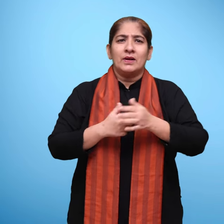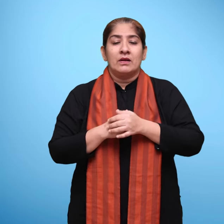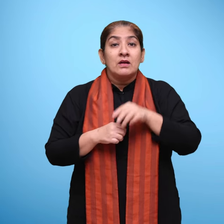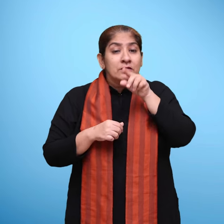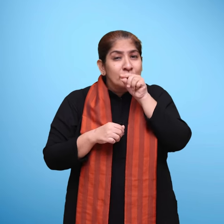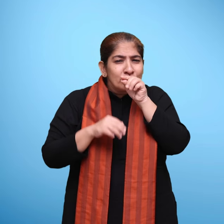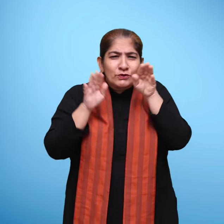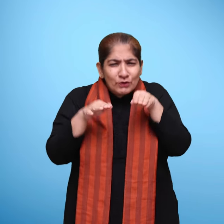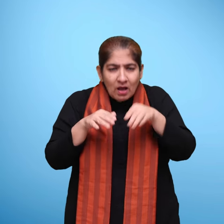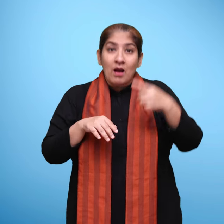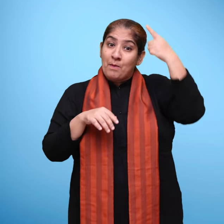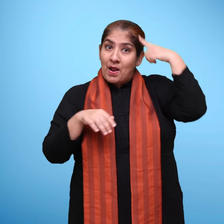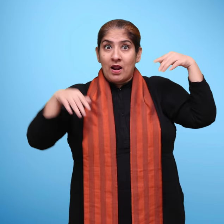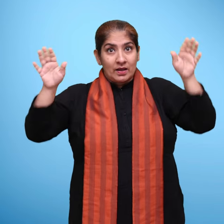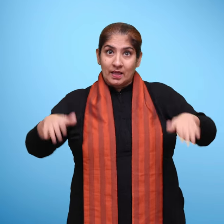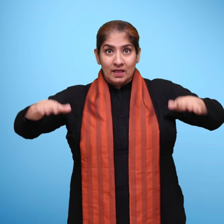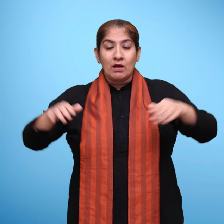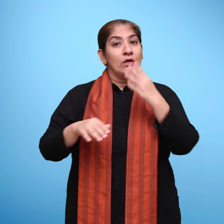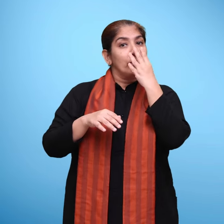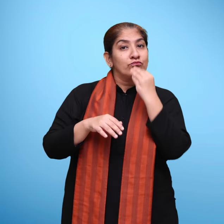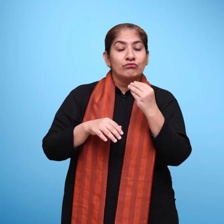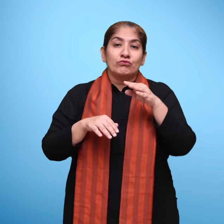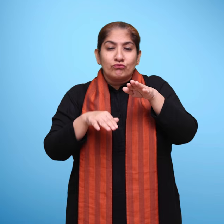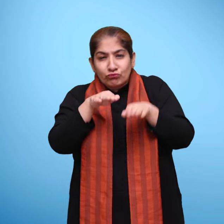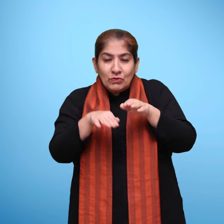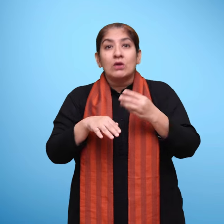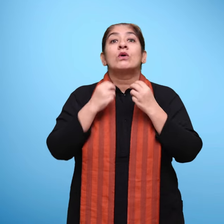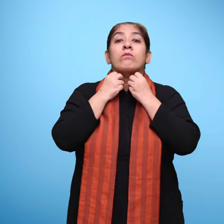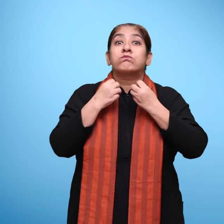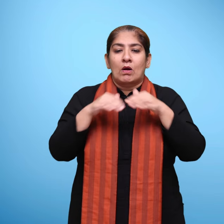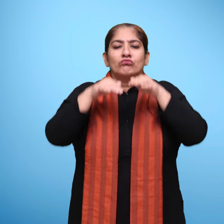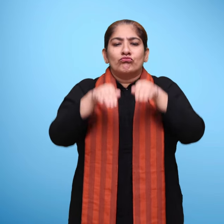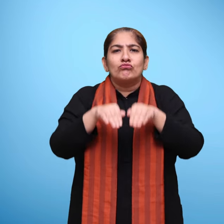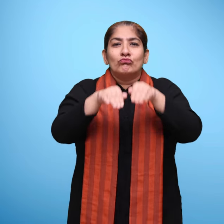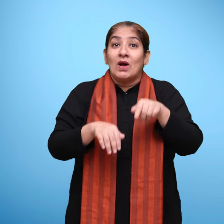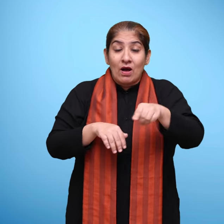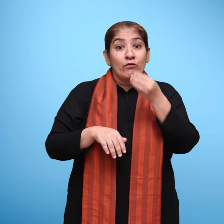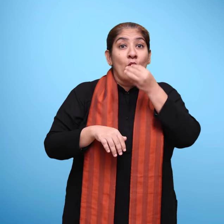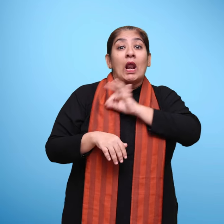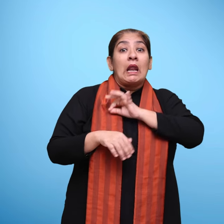बताईए. चिडिया, कववा, बत्तक, मेंधक आदी को खाने में क्या पसंद होगा?